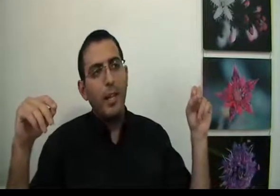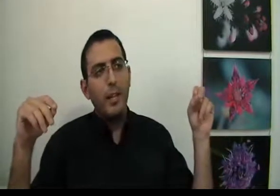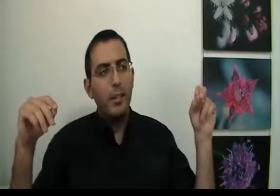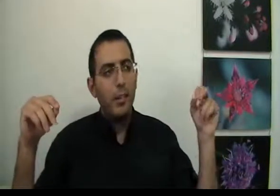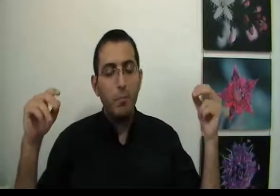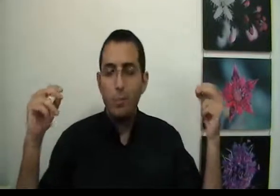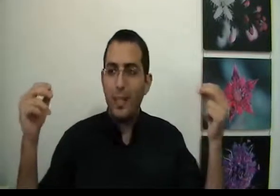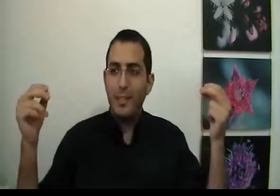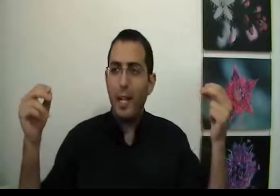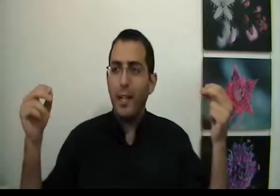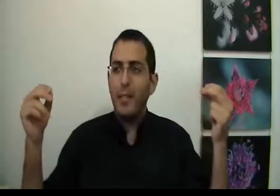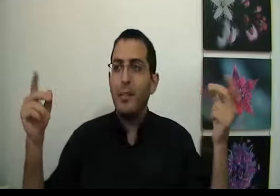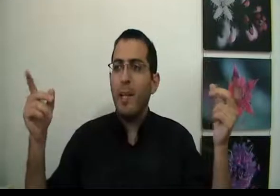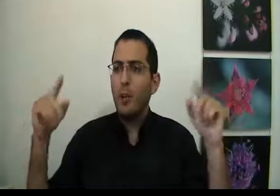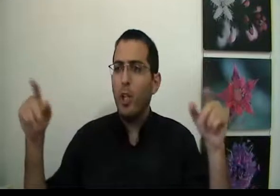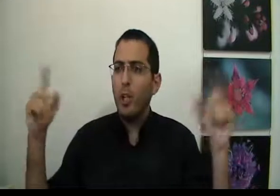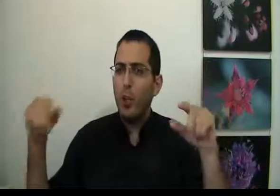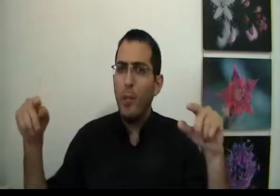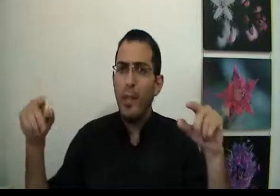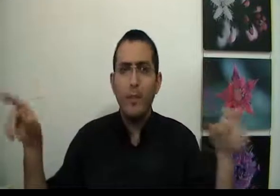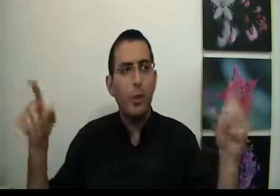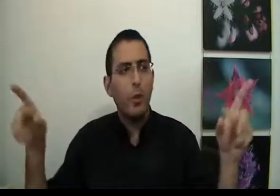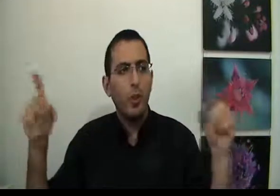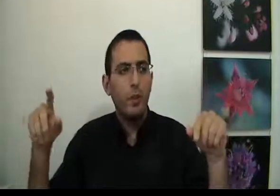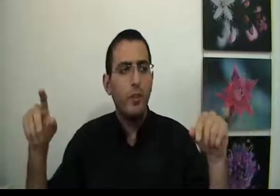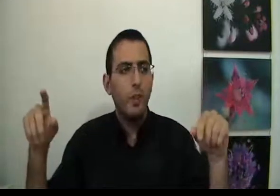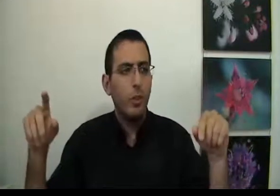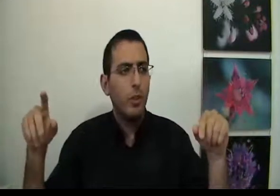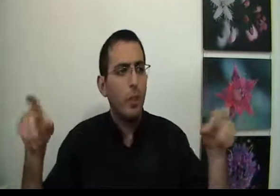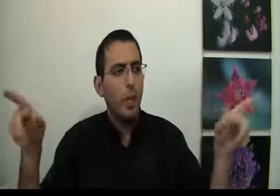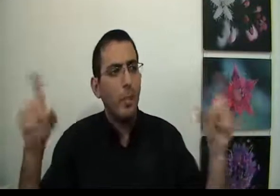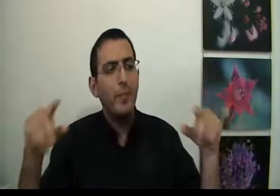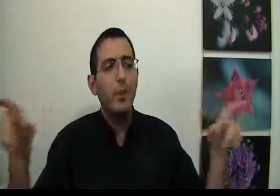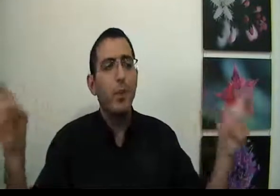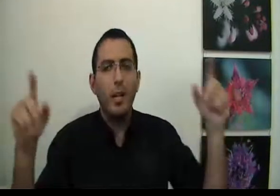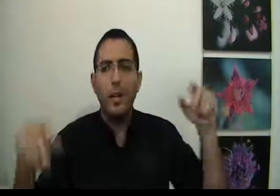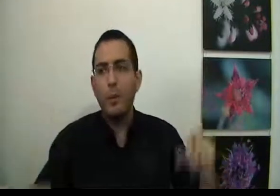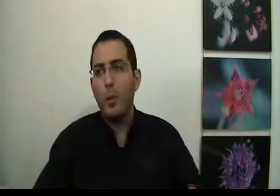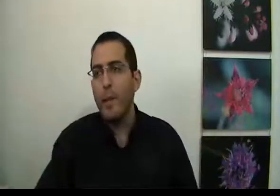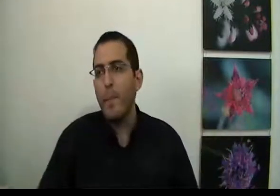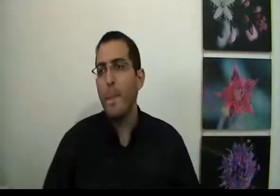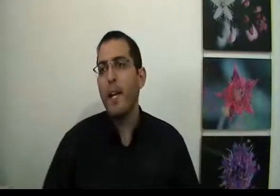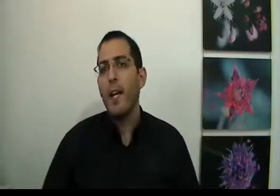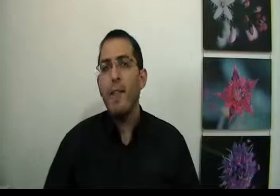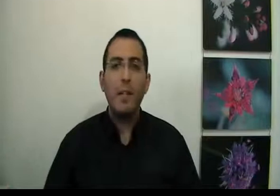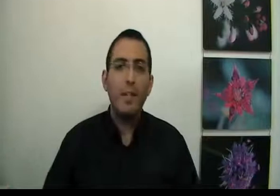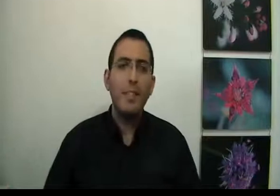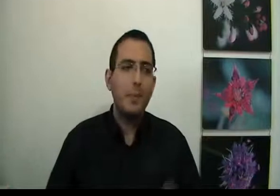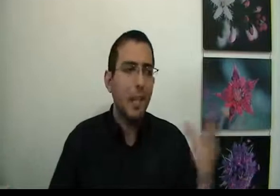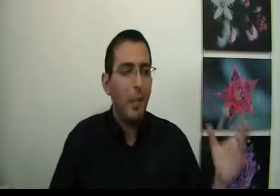להסביר כאן זה מה השורע של כל הפחדים ושל כל החרדות בעולם. וכמובן שיש בזה הרבה